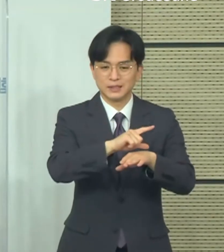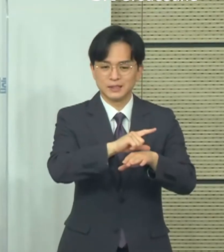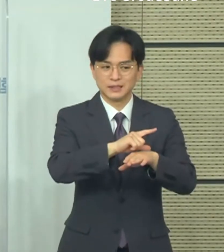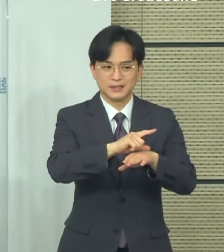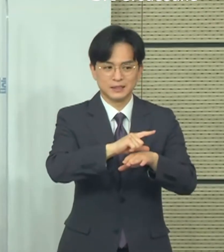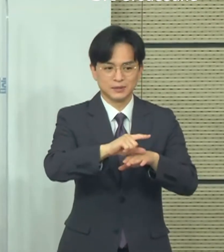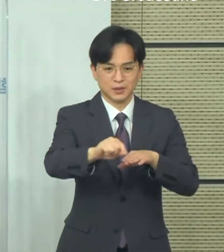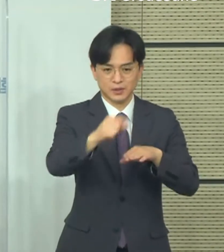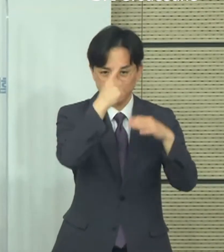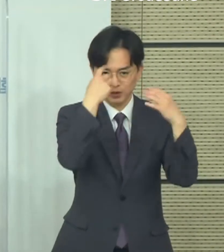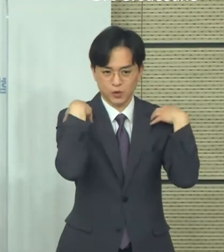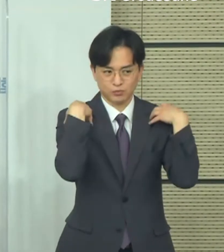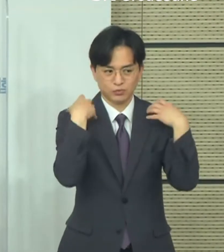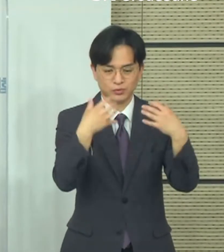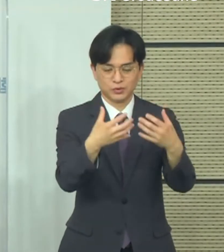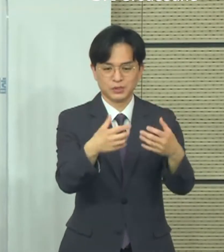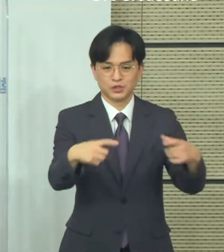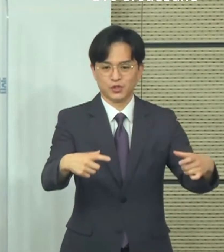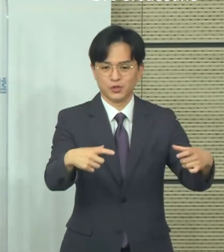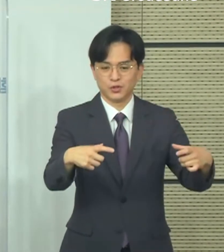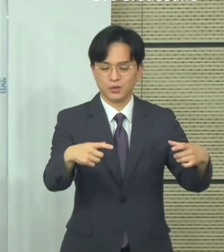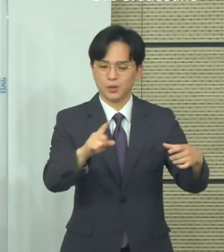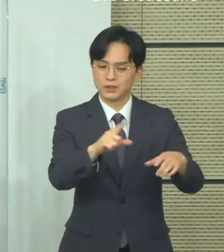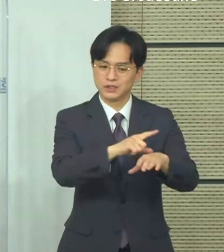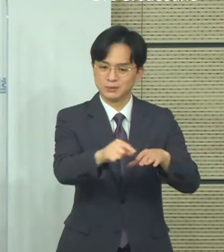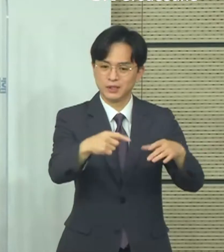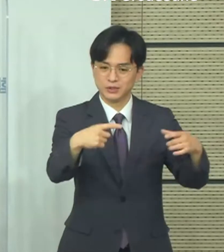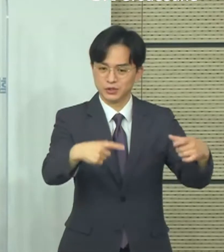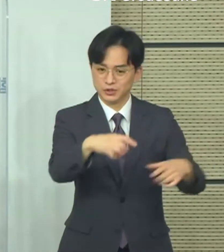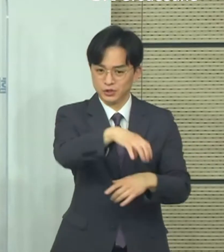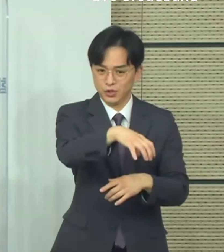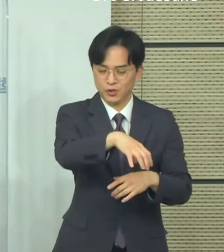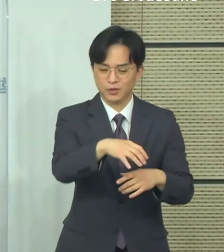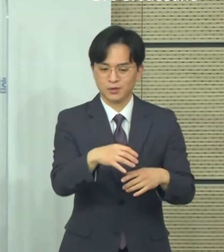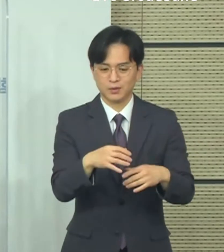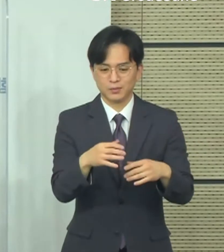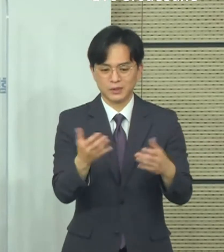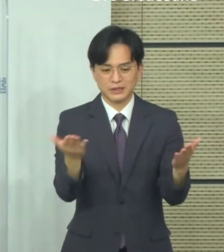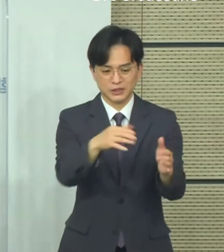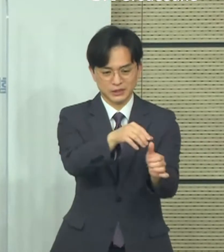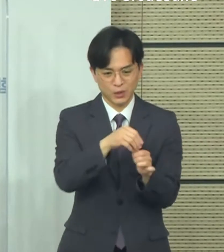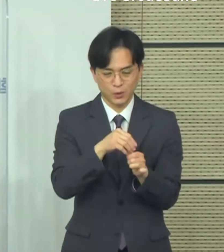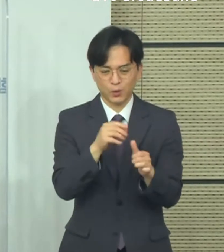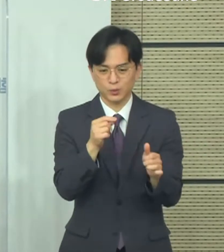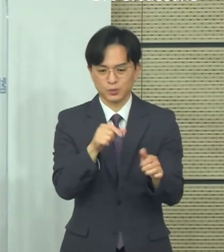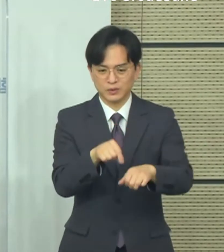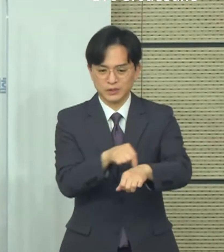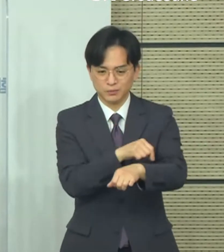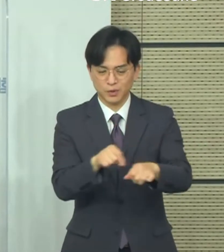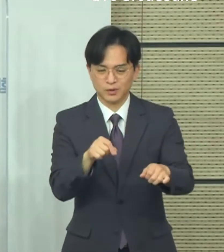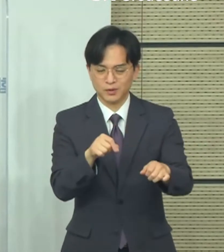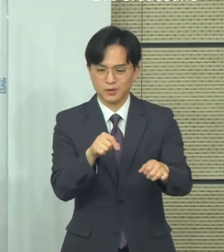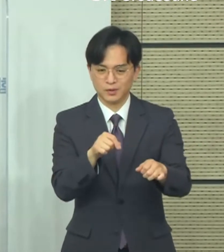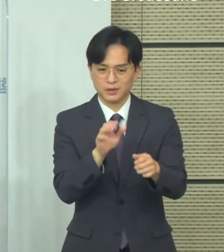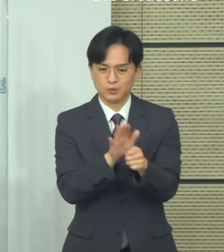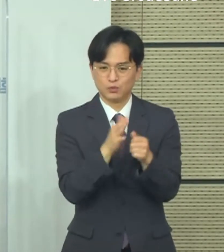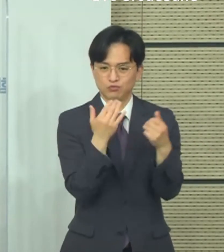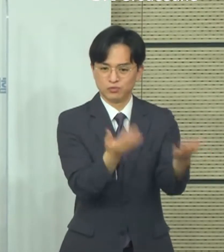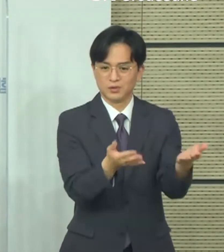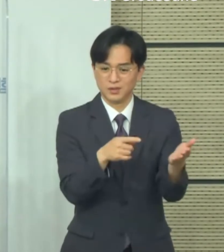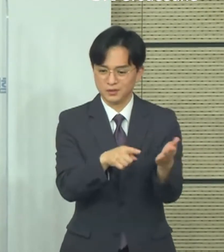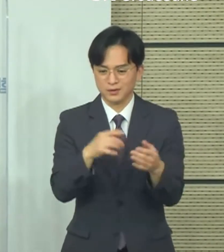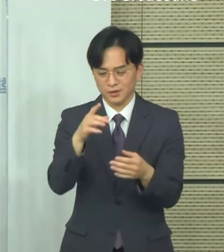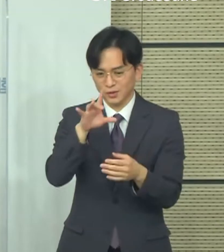같은데요. 이 부분과 관련되어서는 아직까지 중앙정부 차원에서는 논의가 된 바는 없습니다. 다만 예방접종이